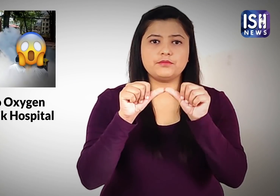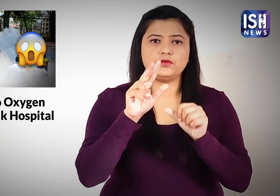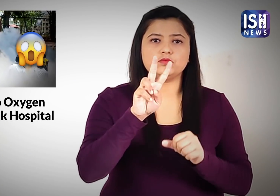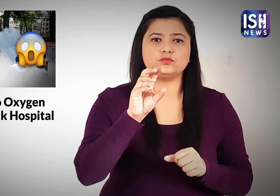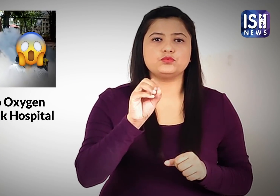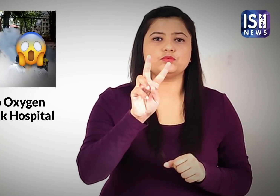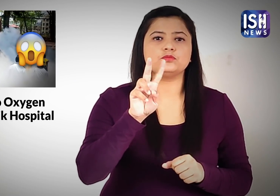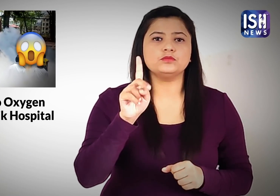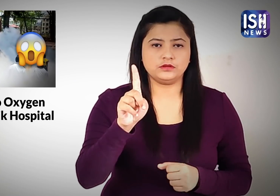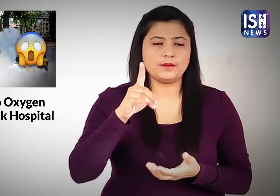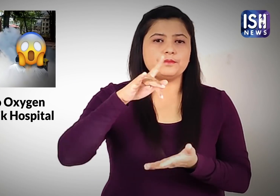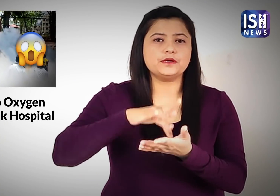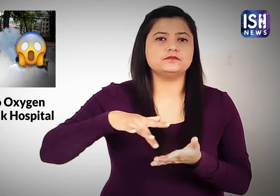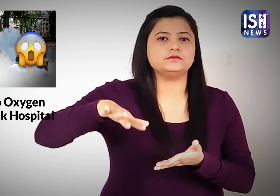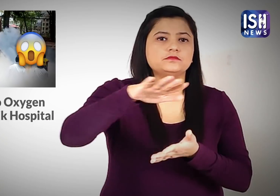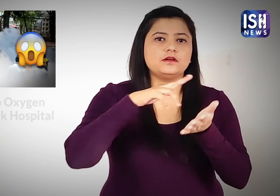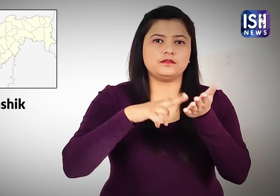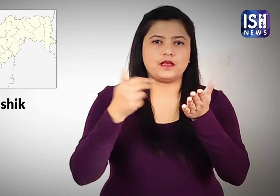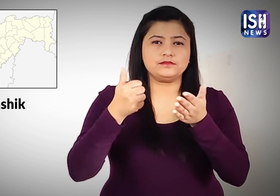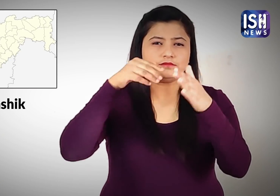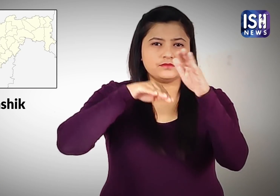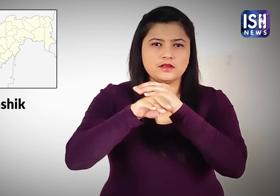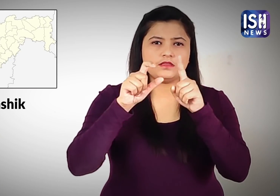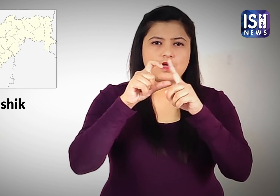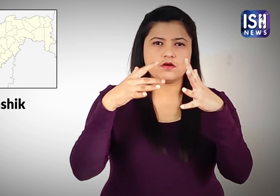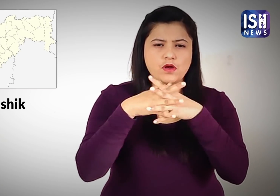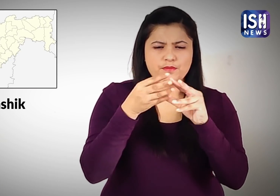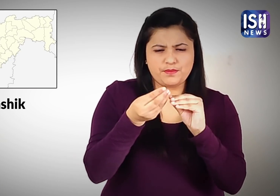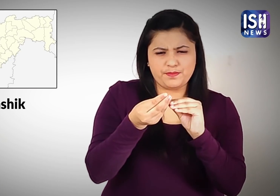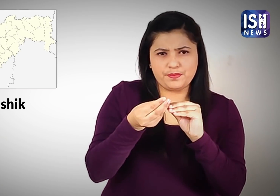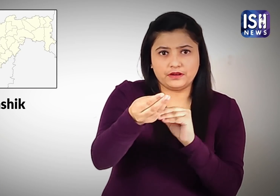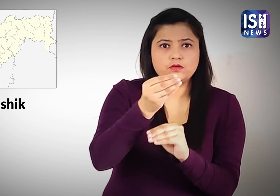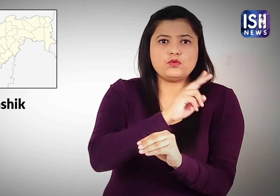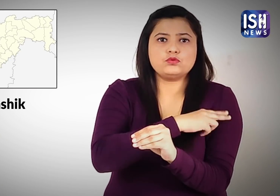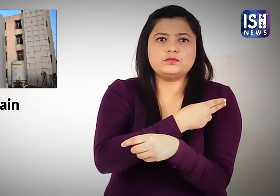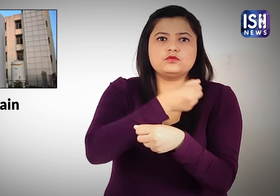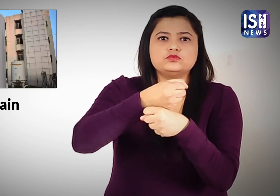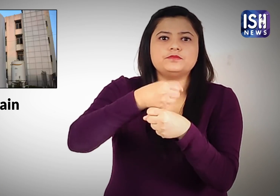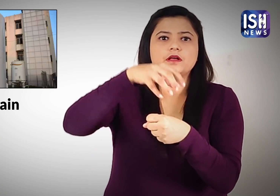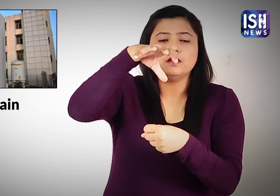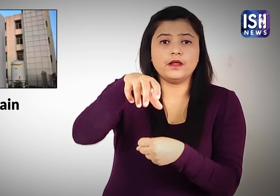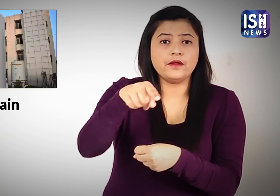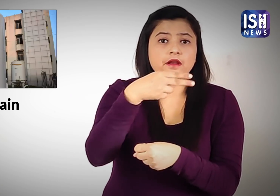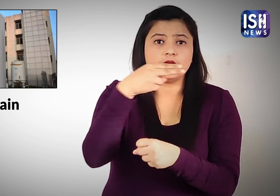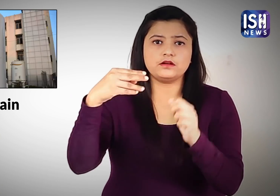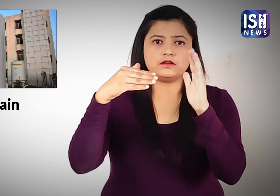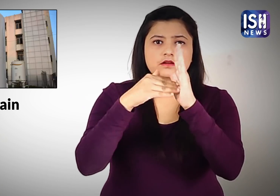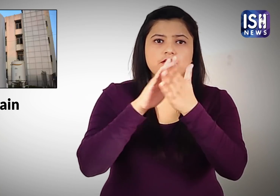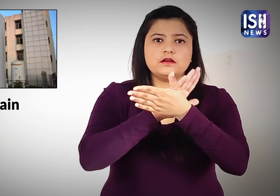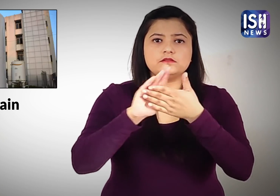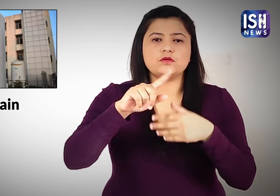21 अप्रेल को नाशिक के द्वारका के पास जाकिर हुसेन नामक सरकारी अस्पताल